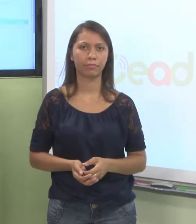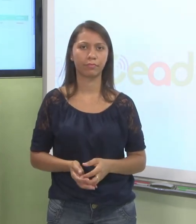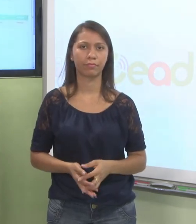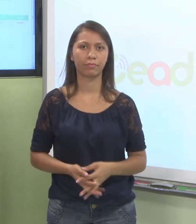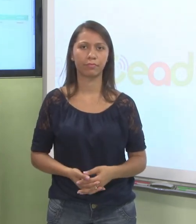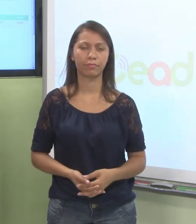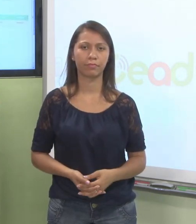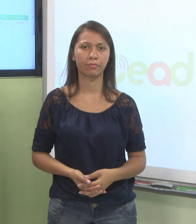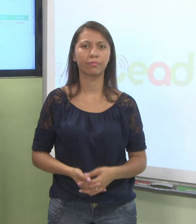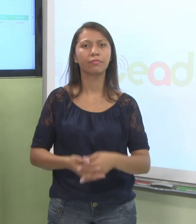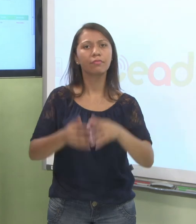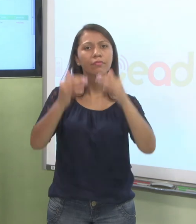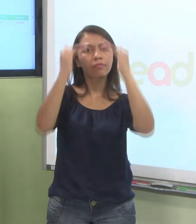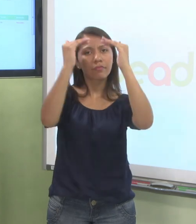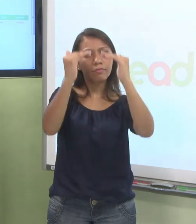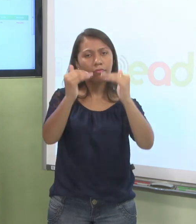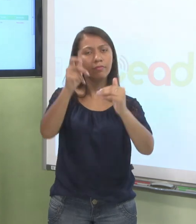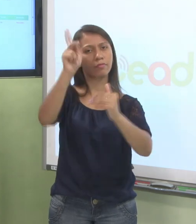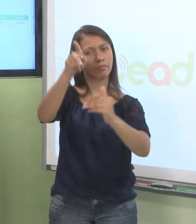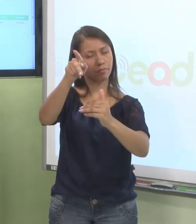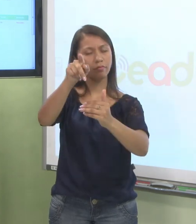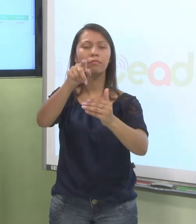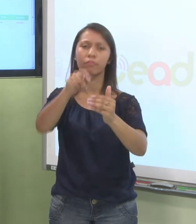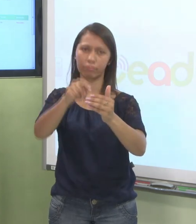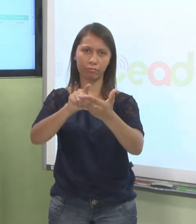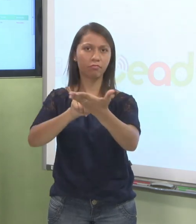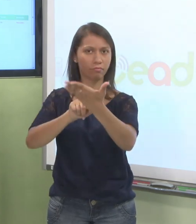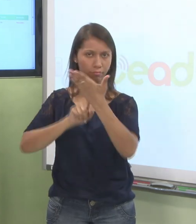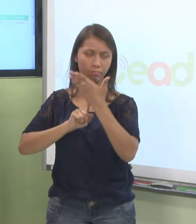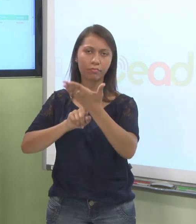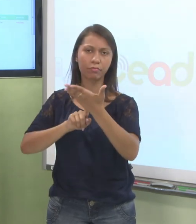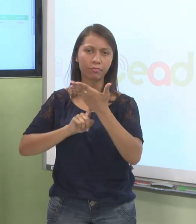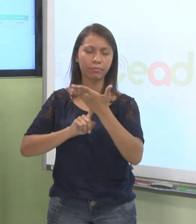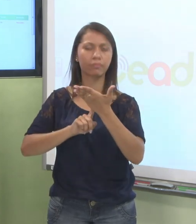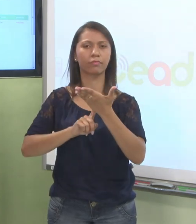Aqui aparece a minha nota. Beleza. Vamos voltar lá ao curso.